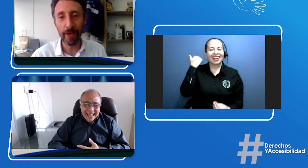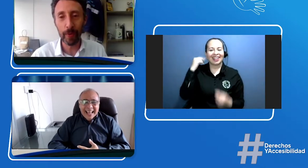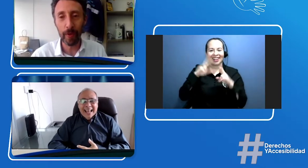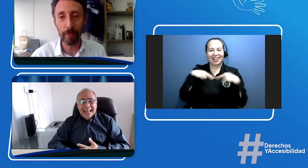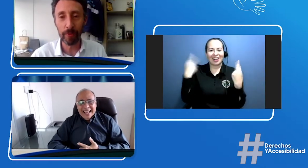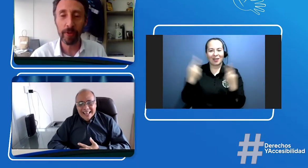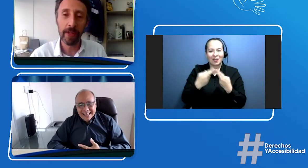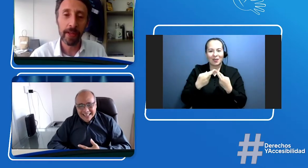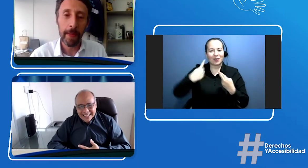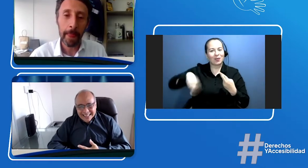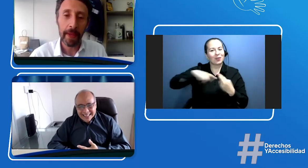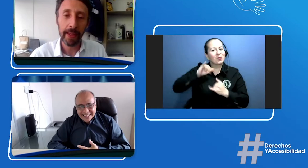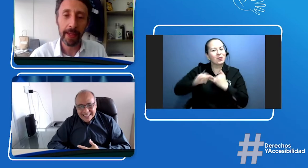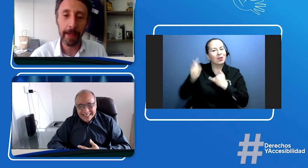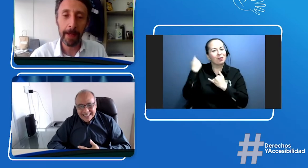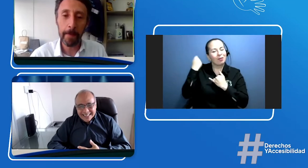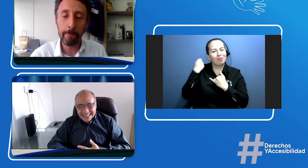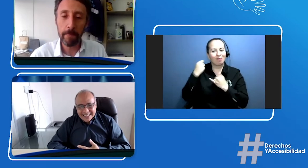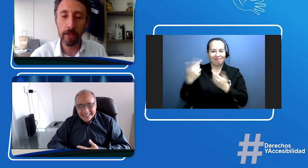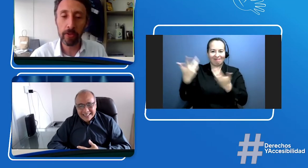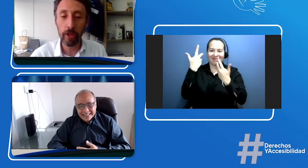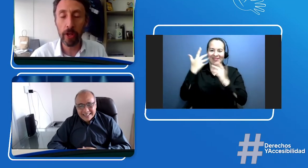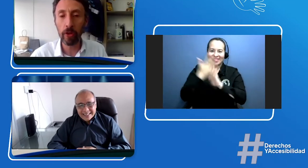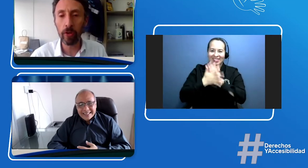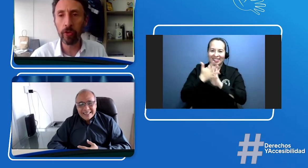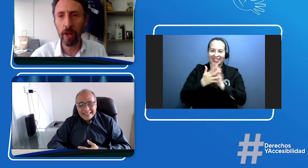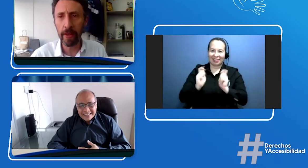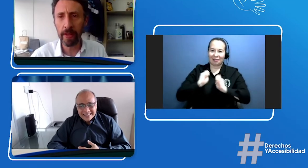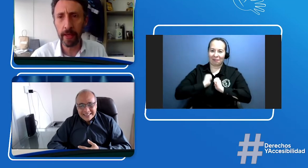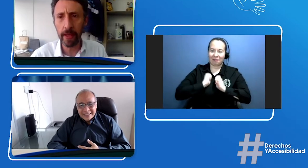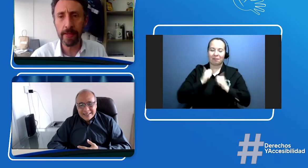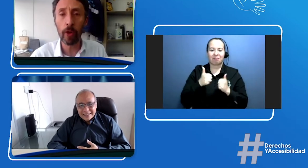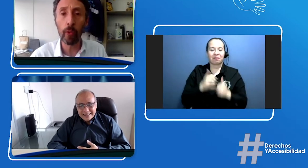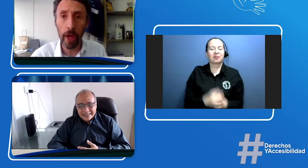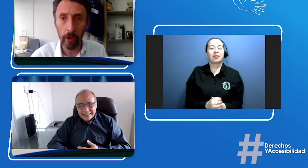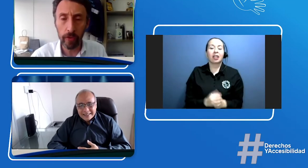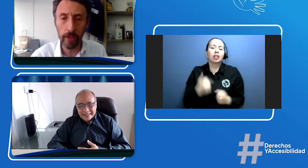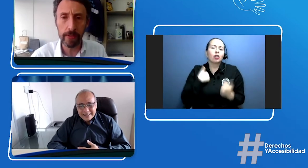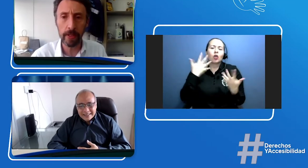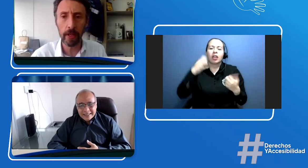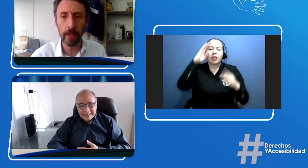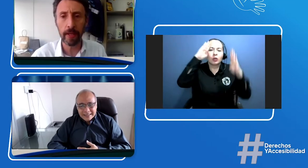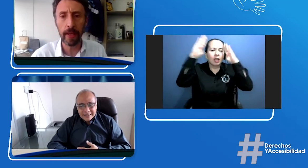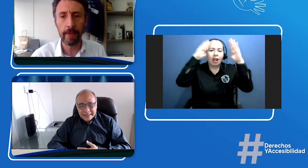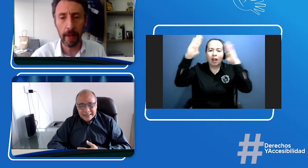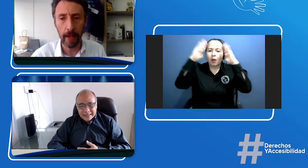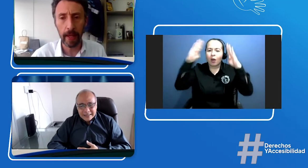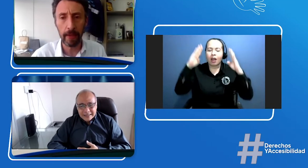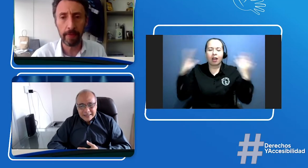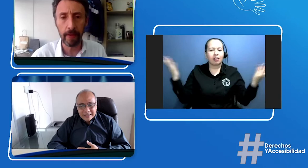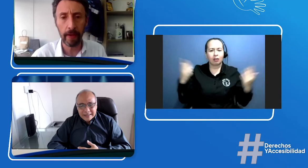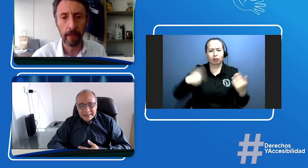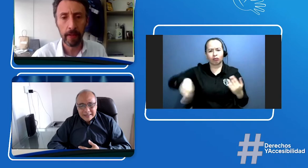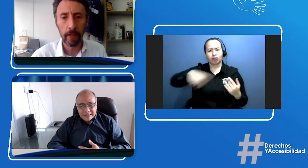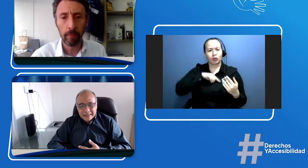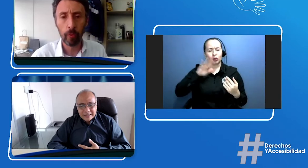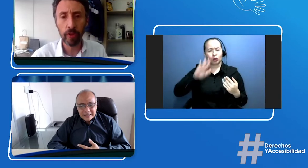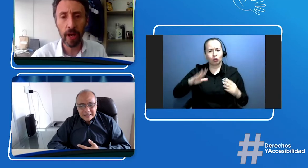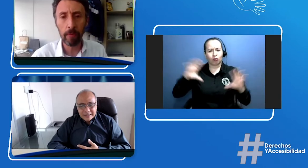tuvimos. Yo quiero solamente saludarlos y decirles que desde la agencia buscamos